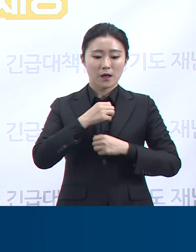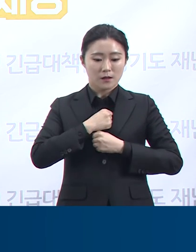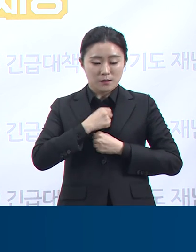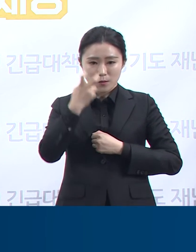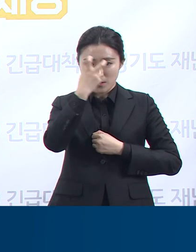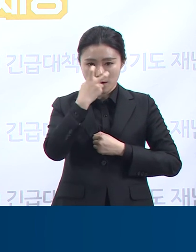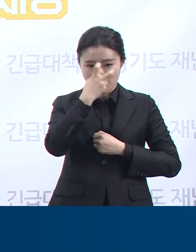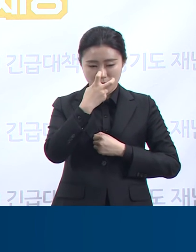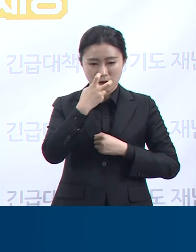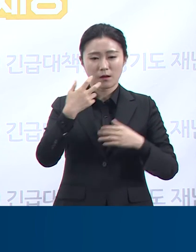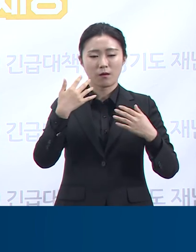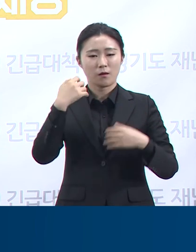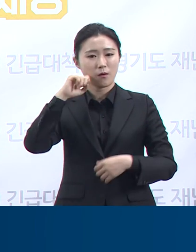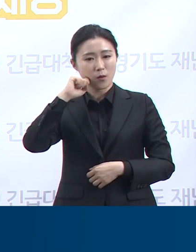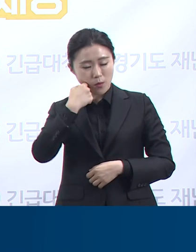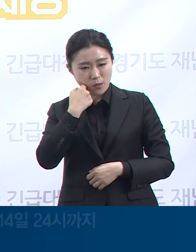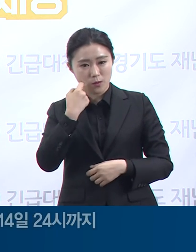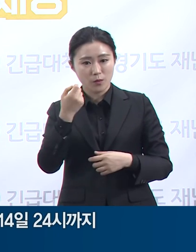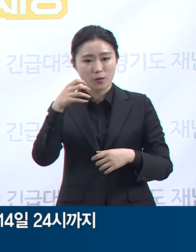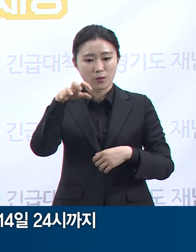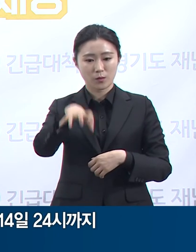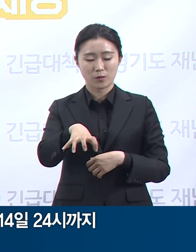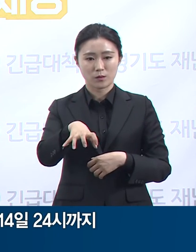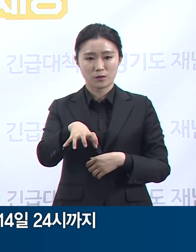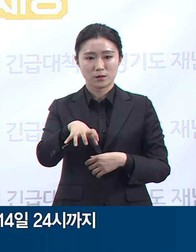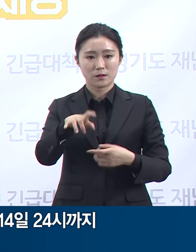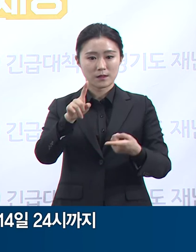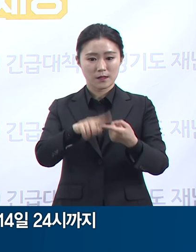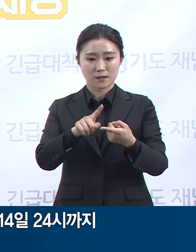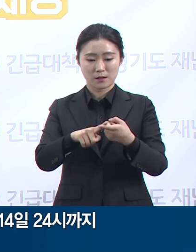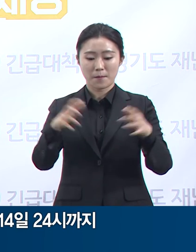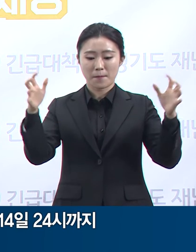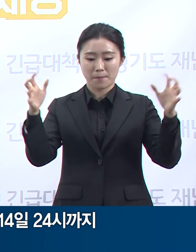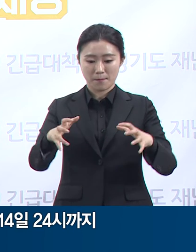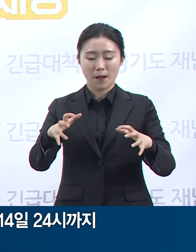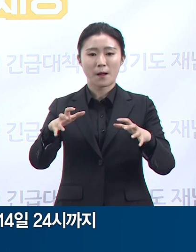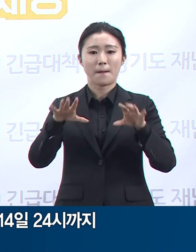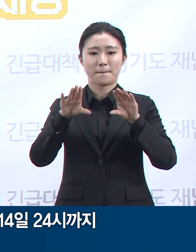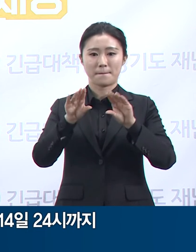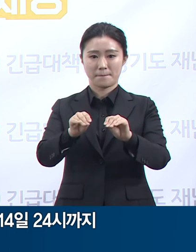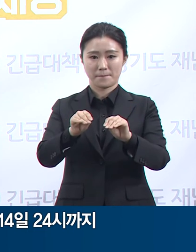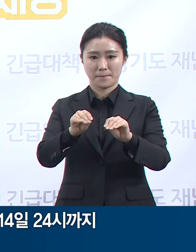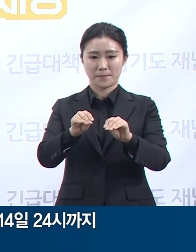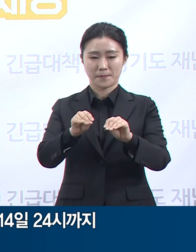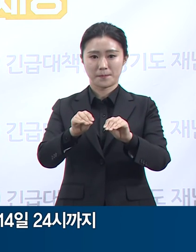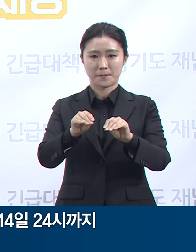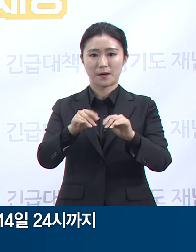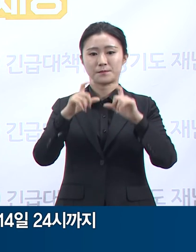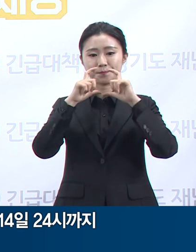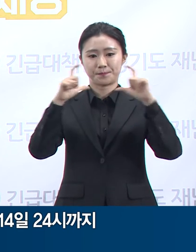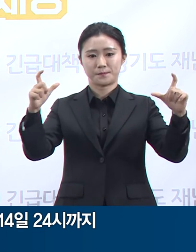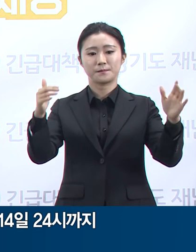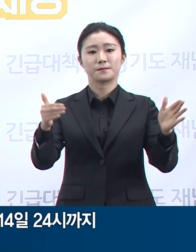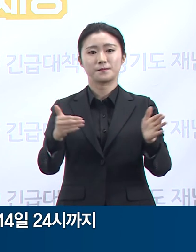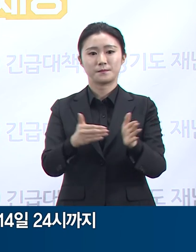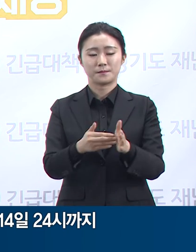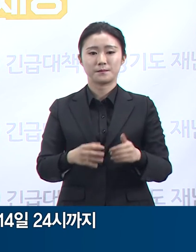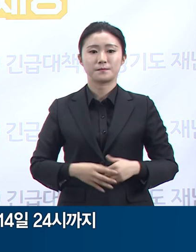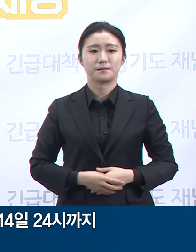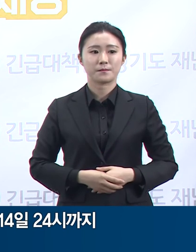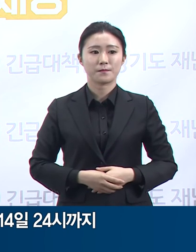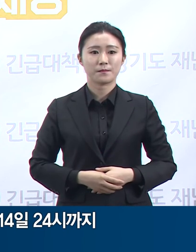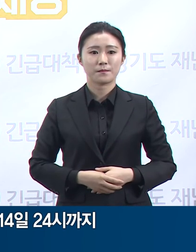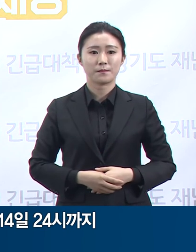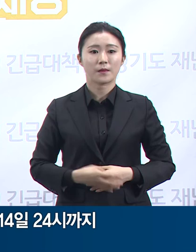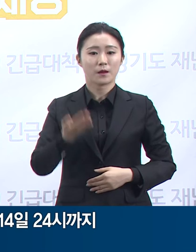6월 14일 24시까지 집합 제한 행정명령을 발령합니다. 최근 수도권 내